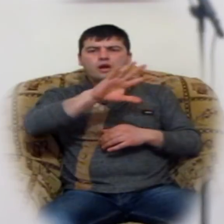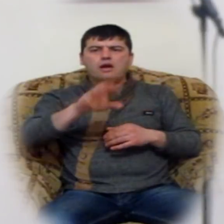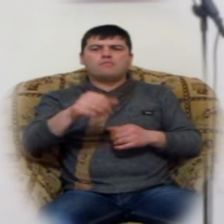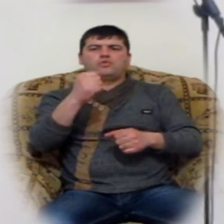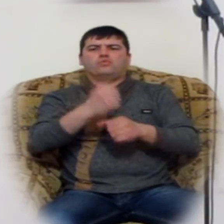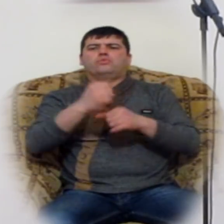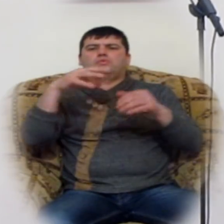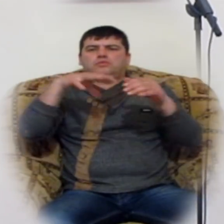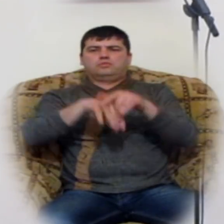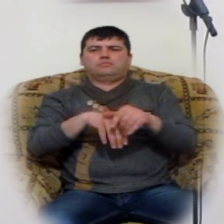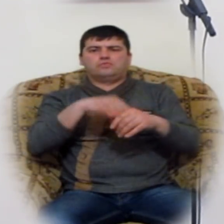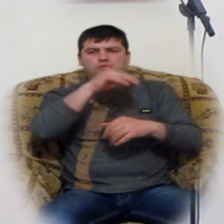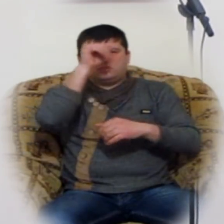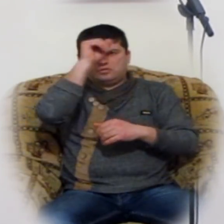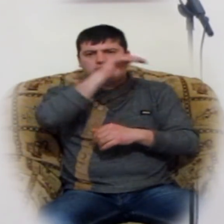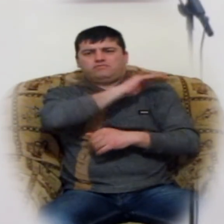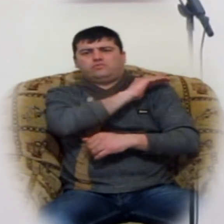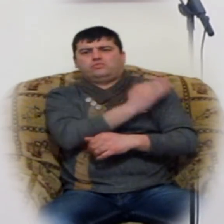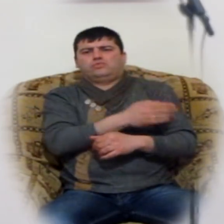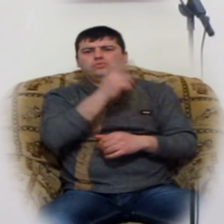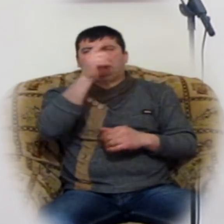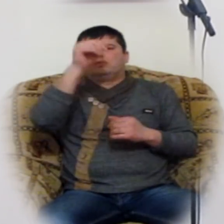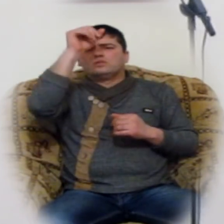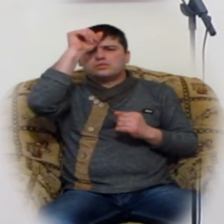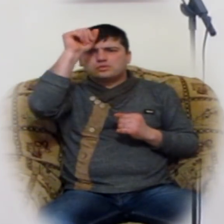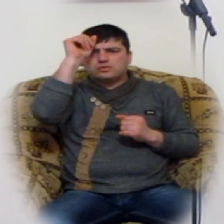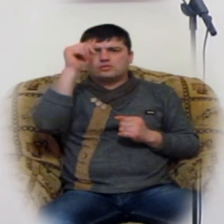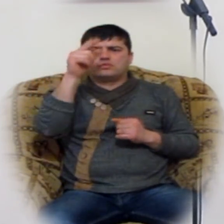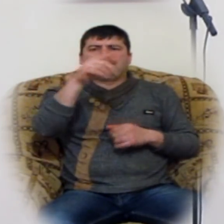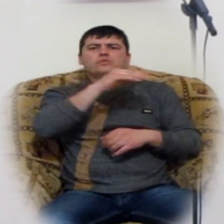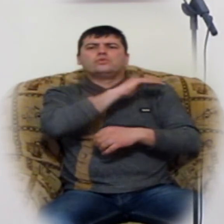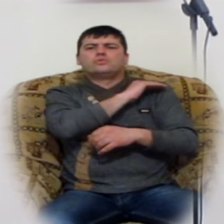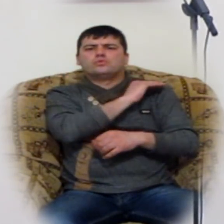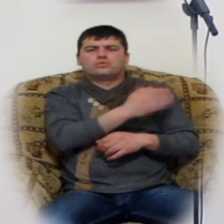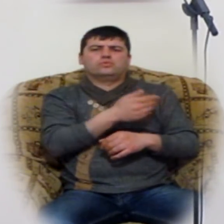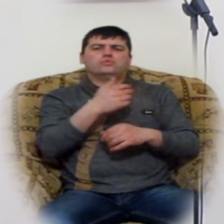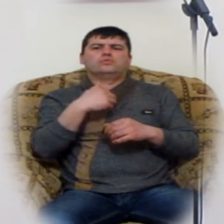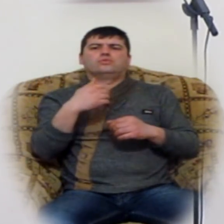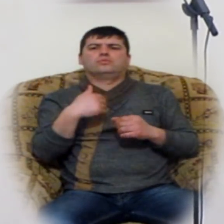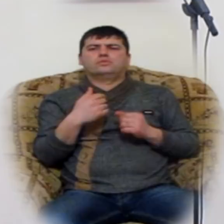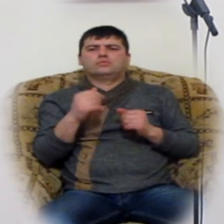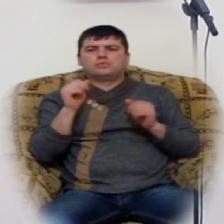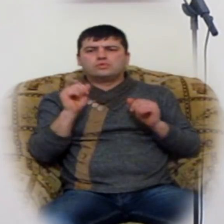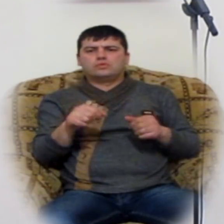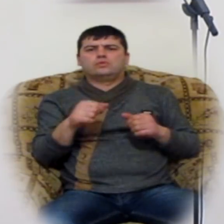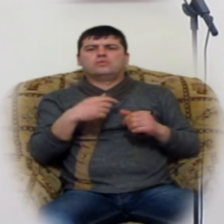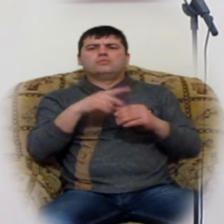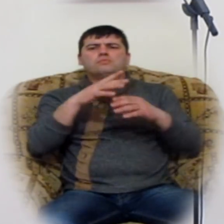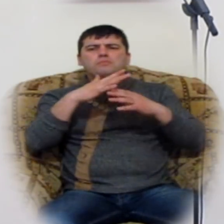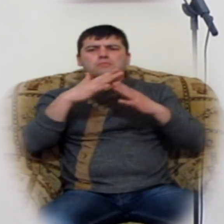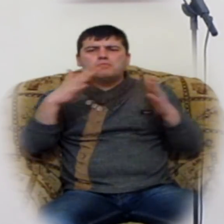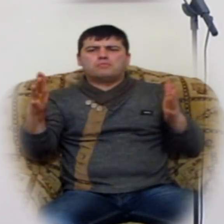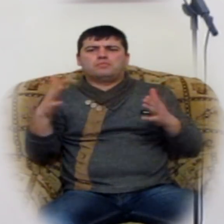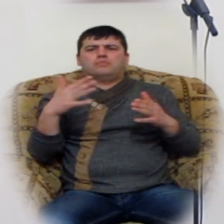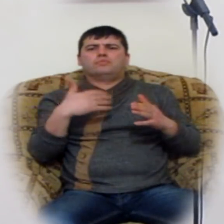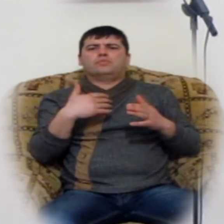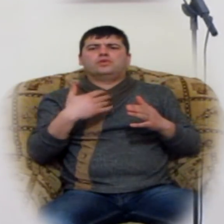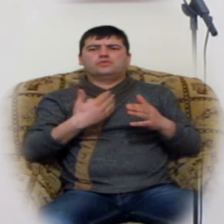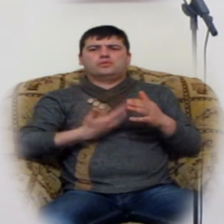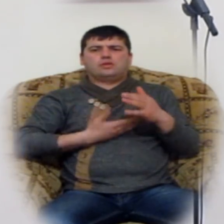ու տերը իրա զորությունով կարավ նաև իրա մեծությունը ապատութի մեր կյանքի մեջ պարգ դիր